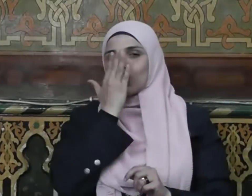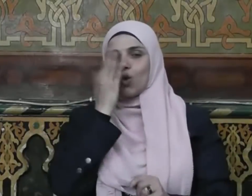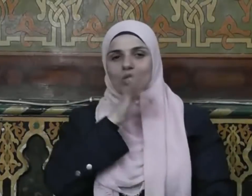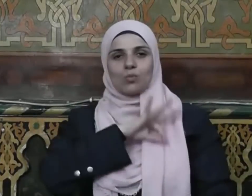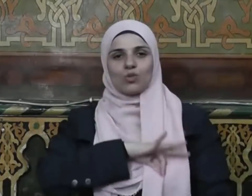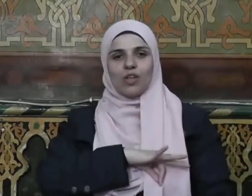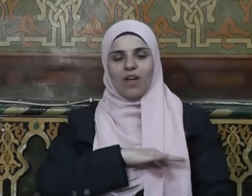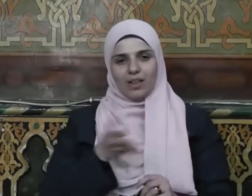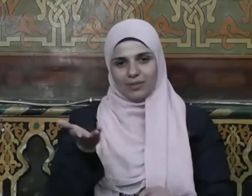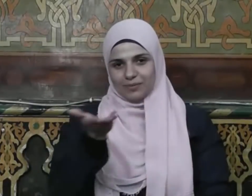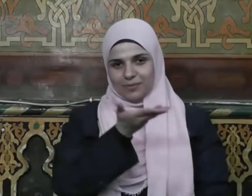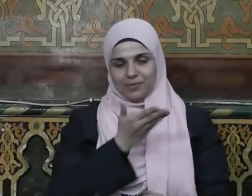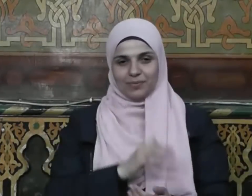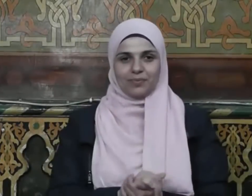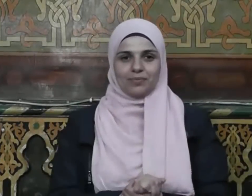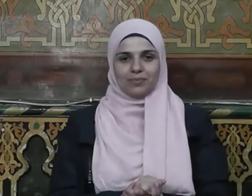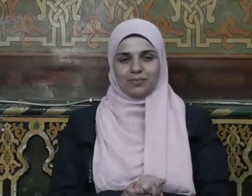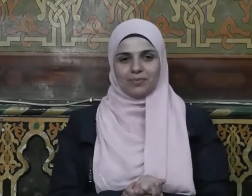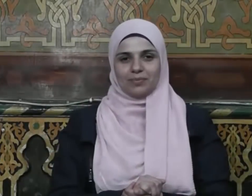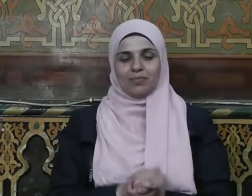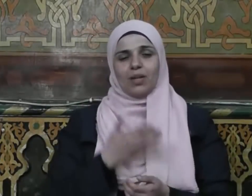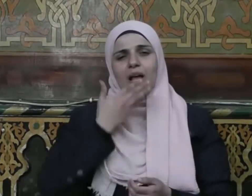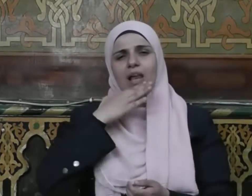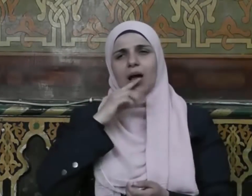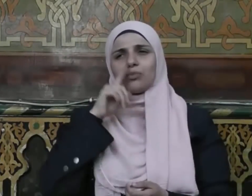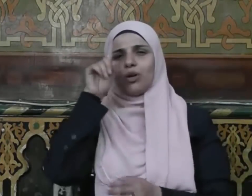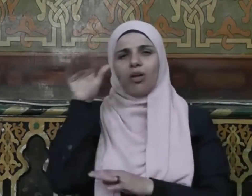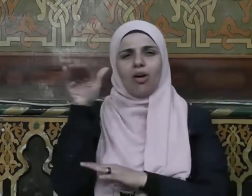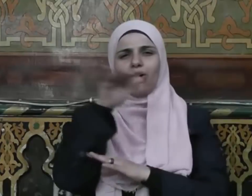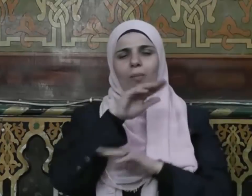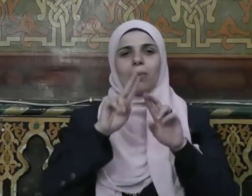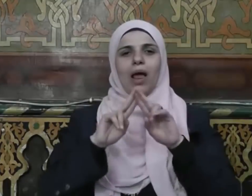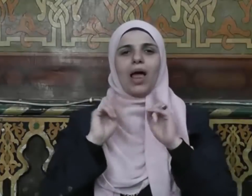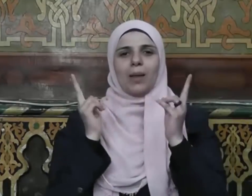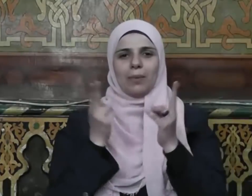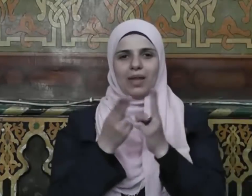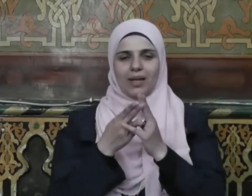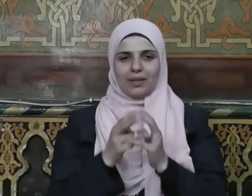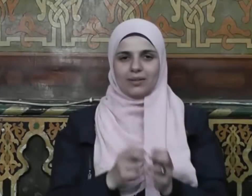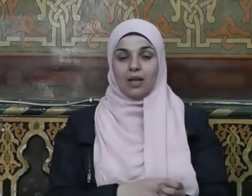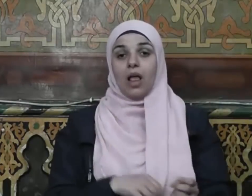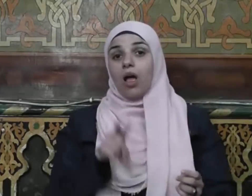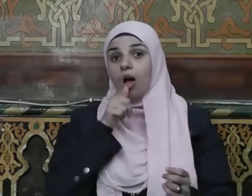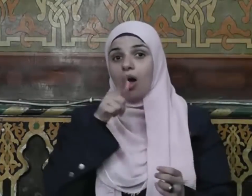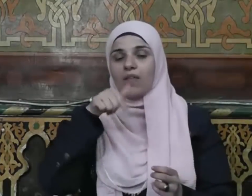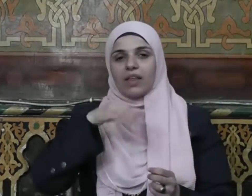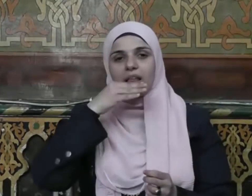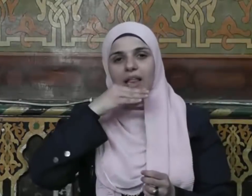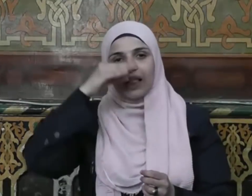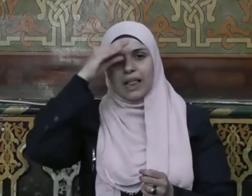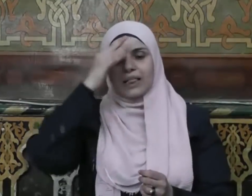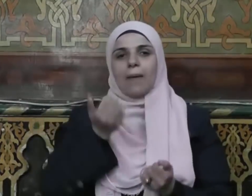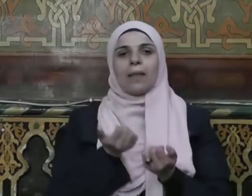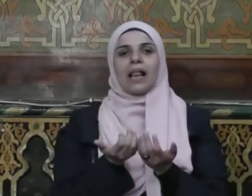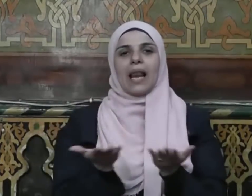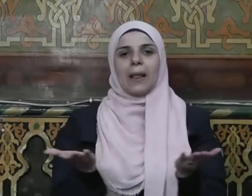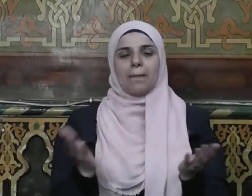المستفادة من ذلك الحمد لله رب العالمين القائل في كتابه